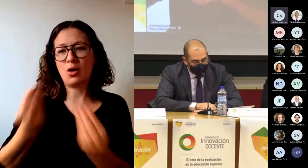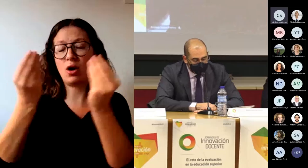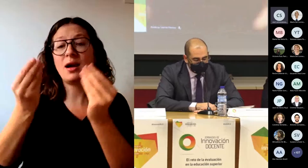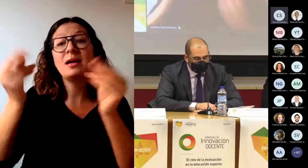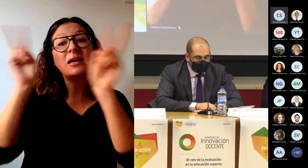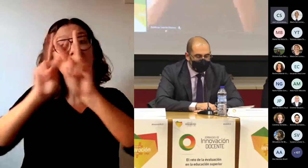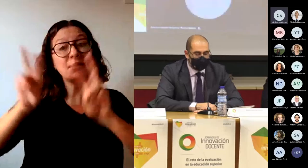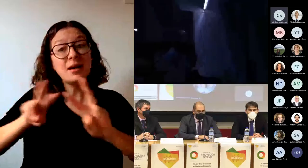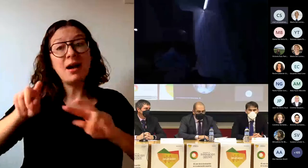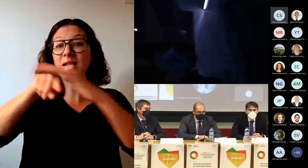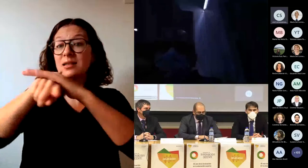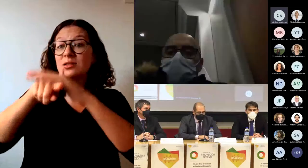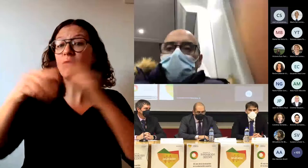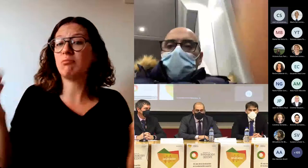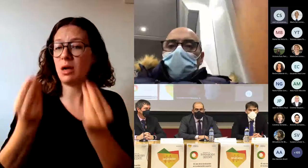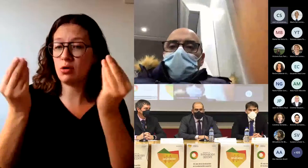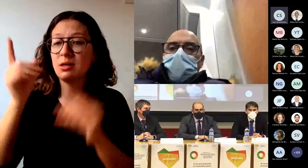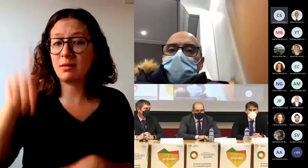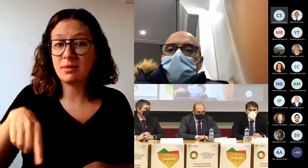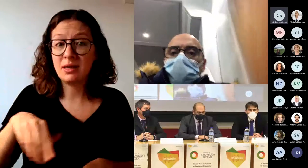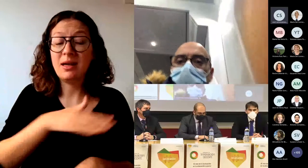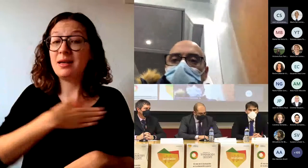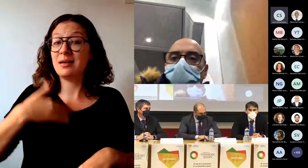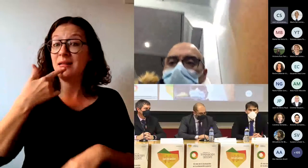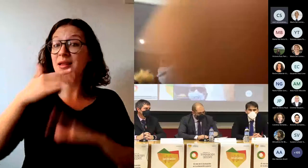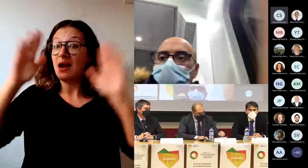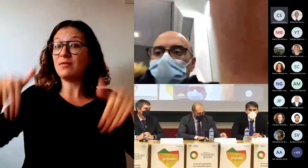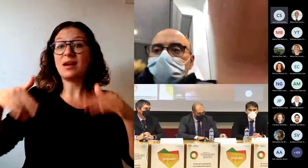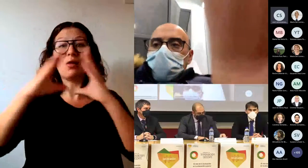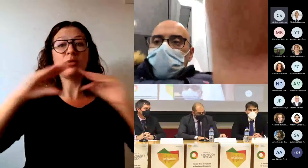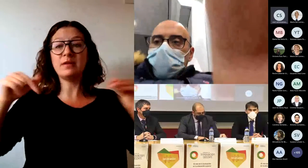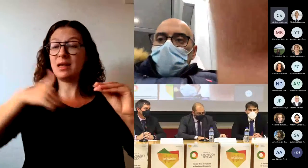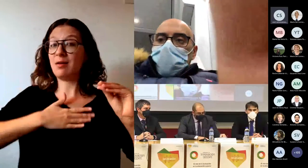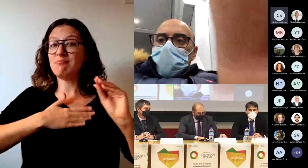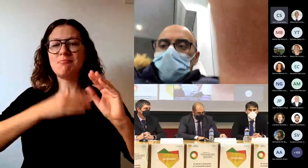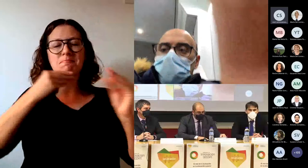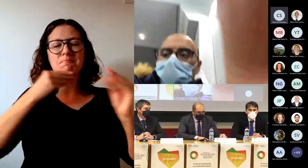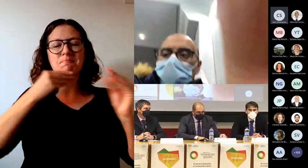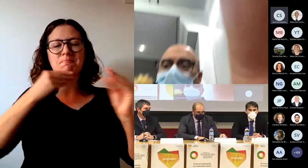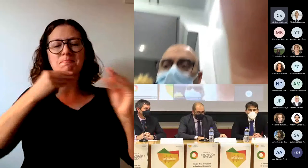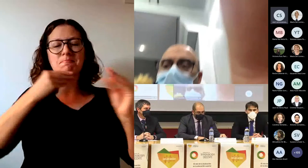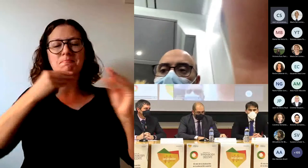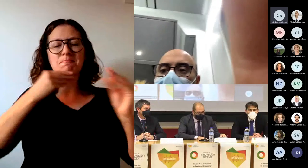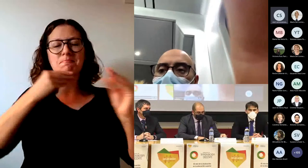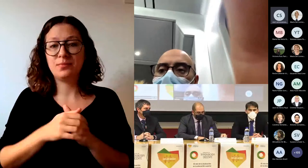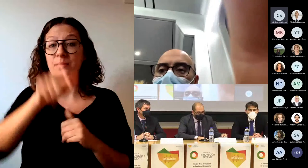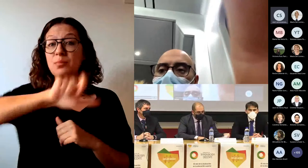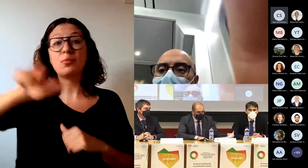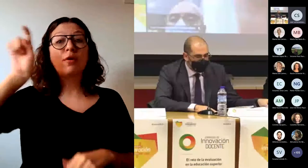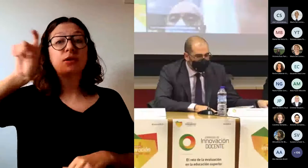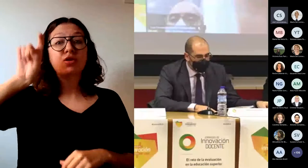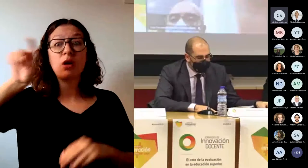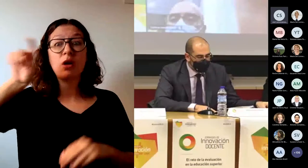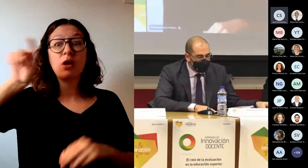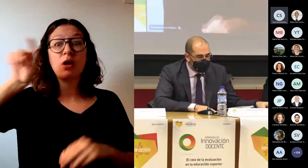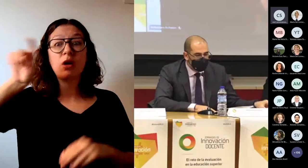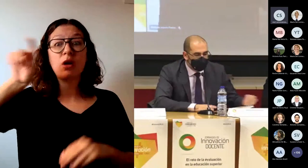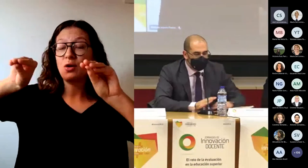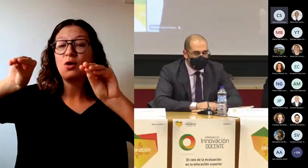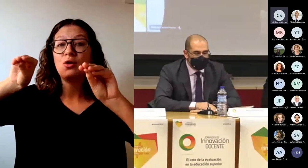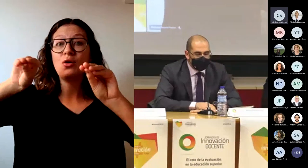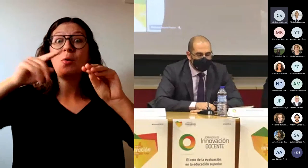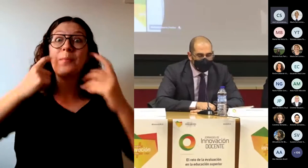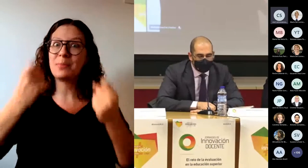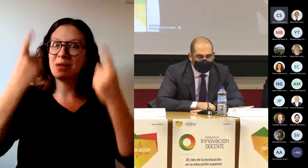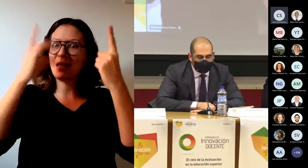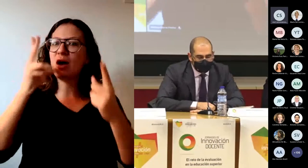y por lo tanto hace que seamos cada vez mejor universidad. La formación del profesorado está ahora mismo también visible y por primera vez en esta universidad,